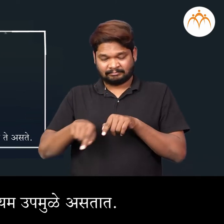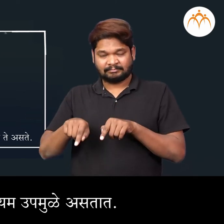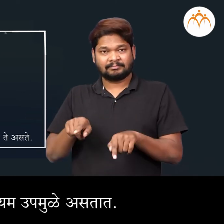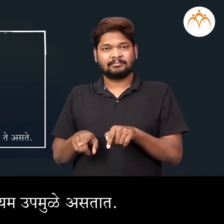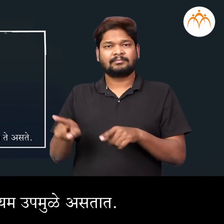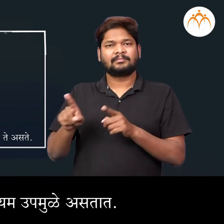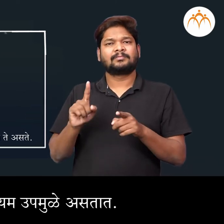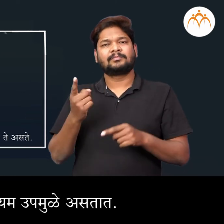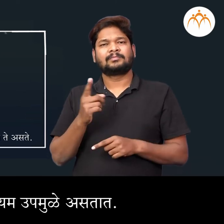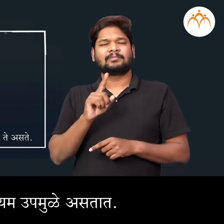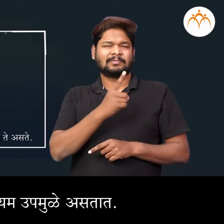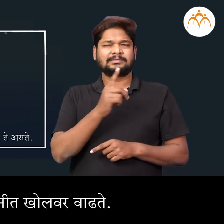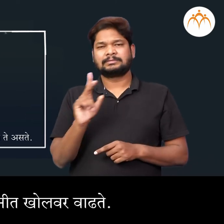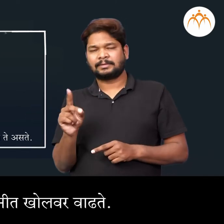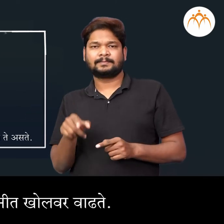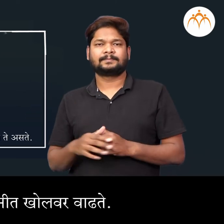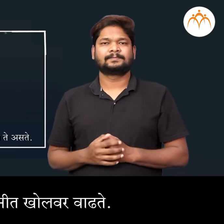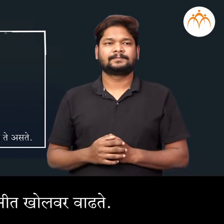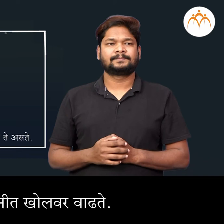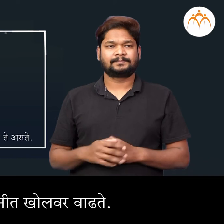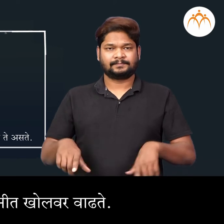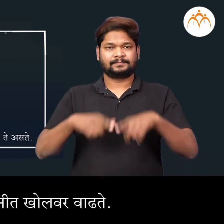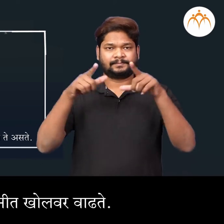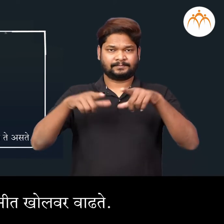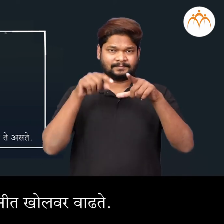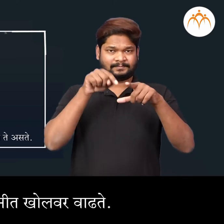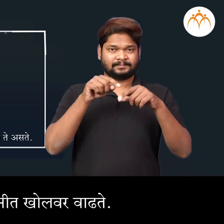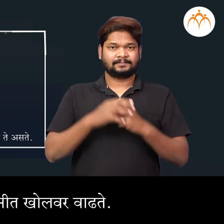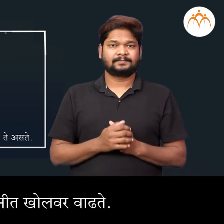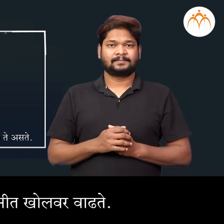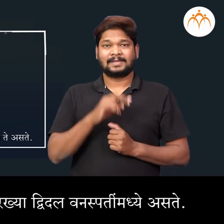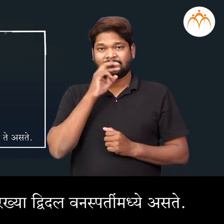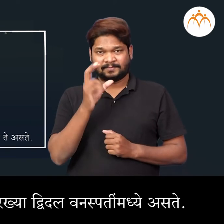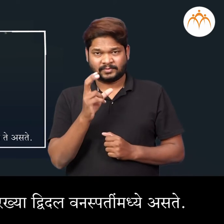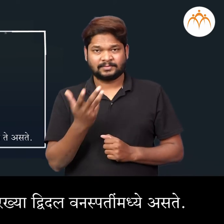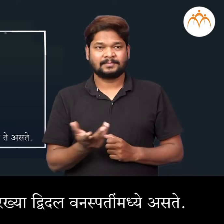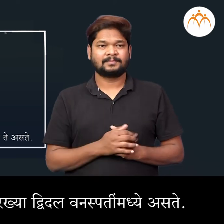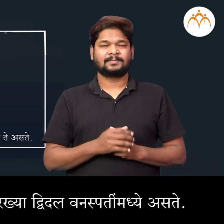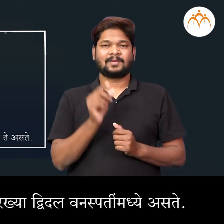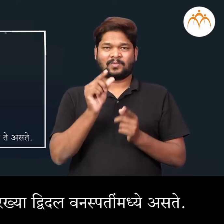उपमूल आसता तुमूल जमिनीत खोलवर वाड़ते टोमेटो मतार